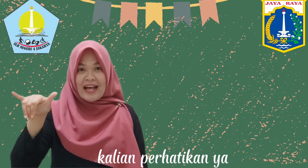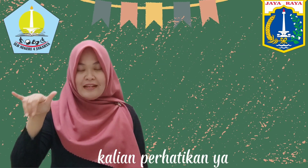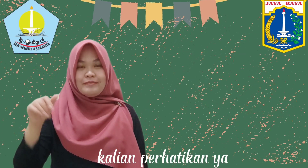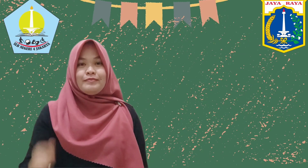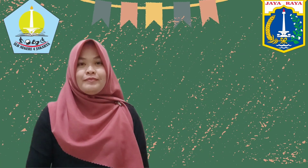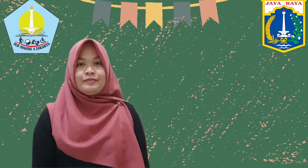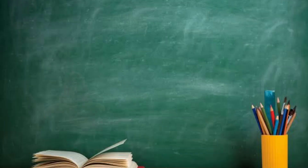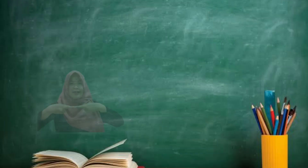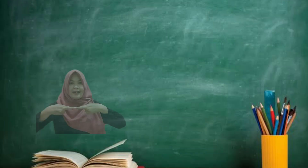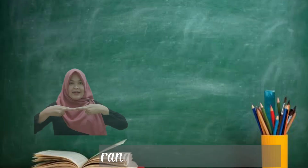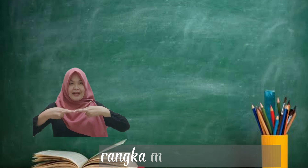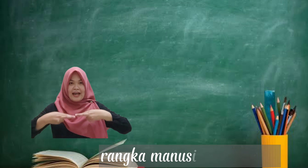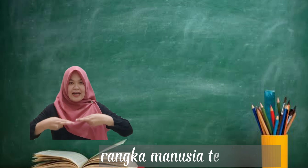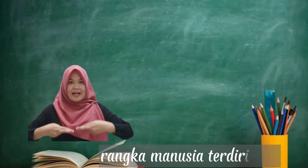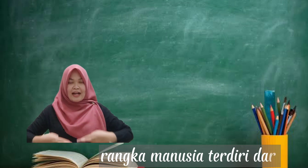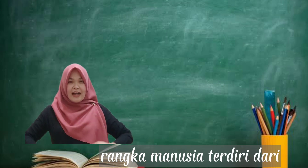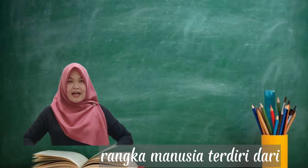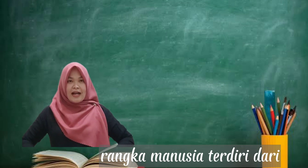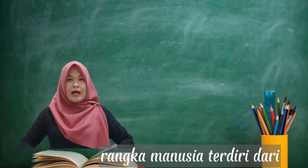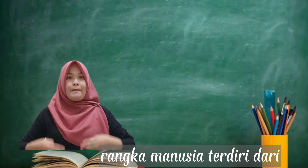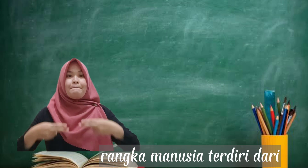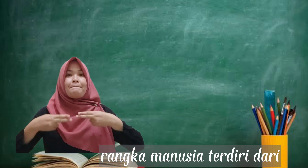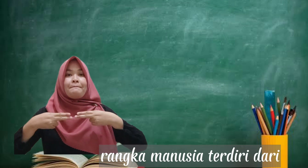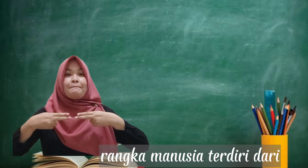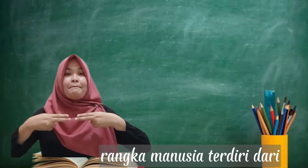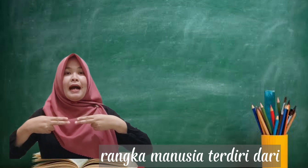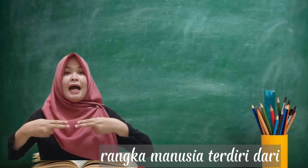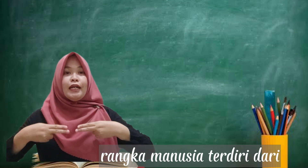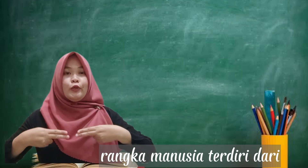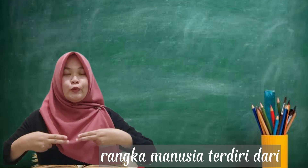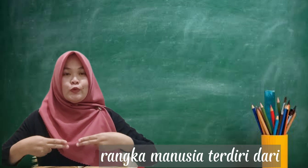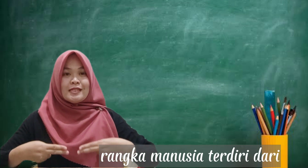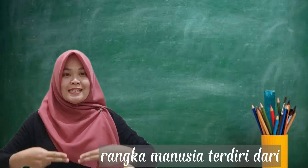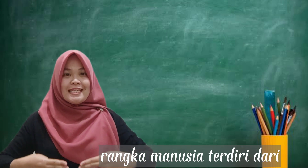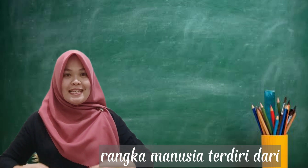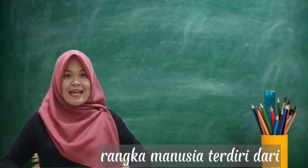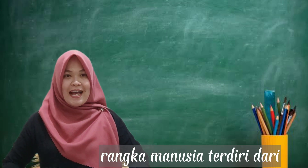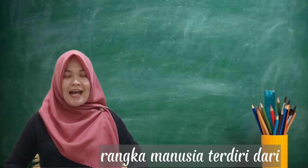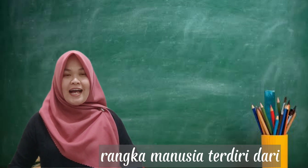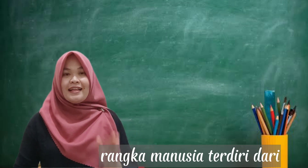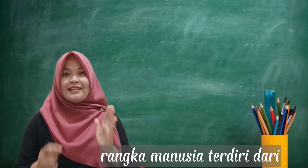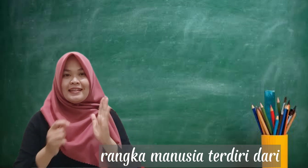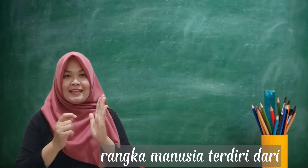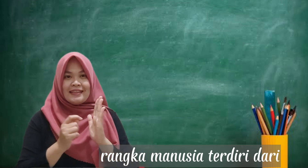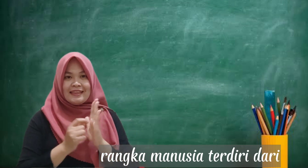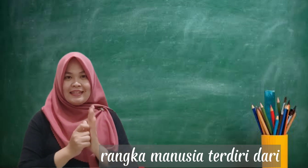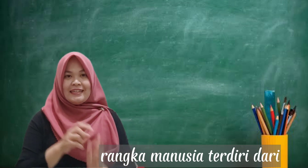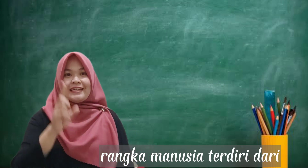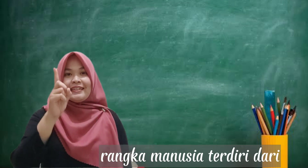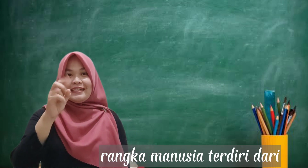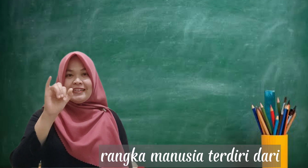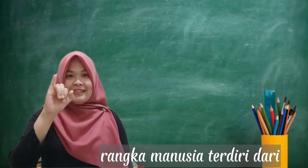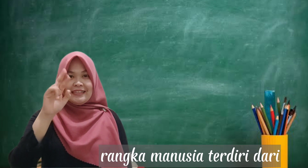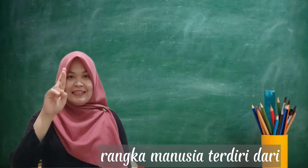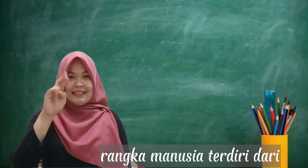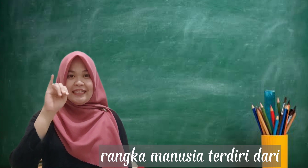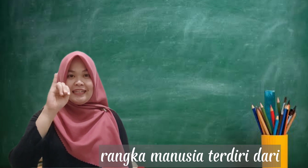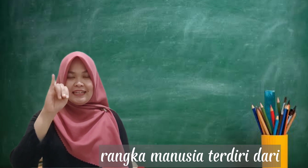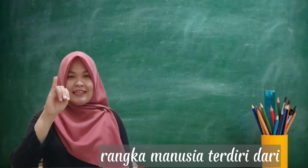Rangka manusia terdiri